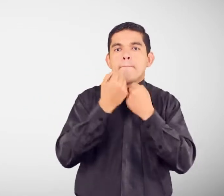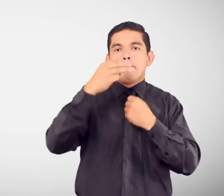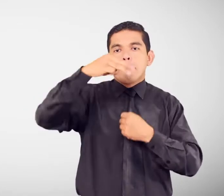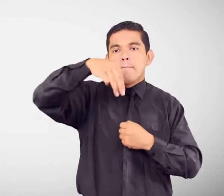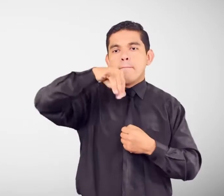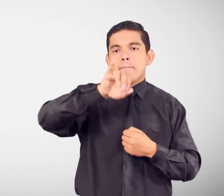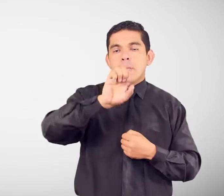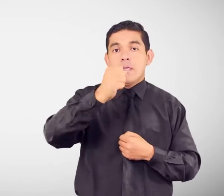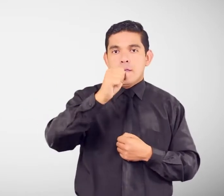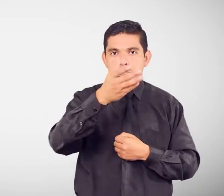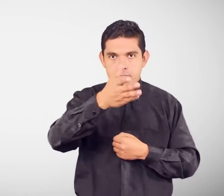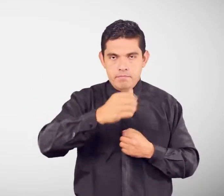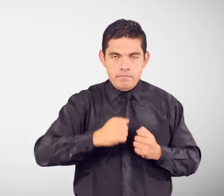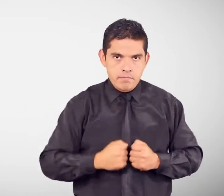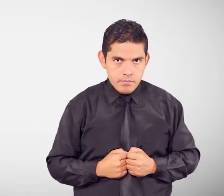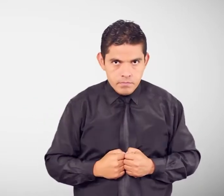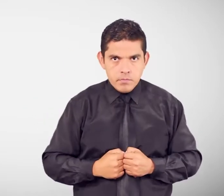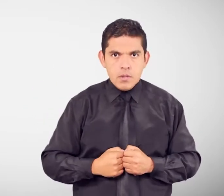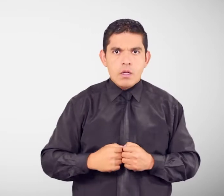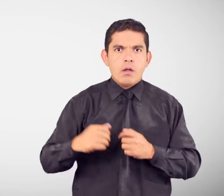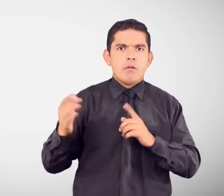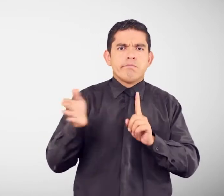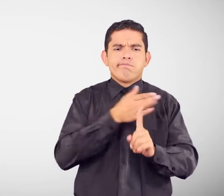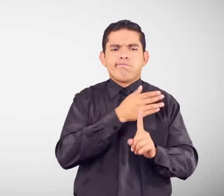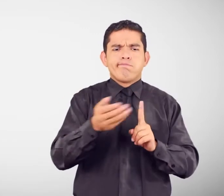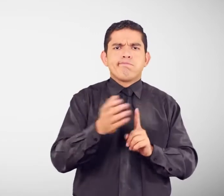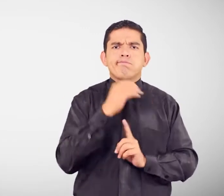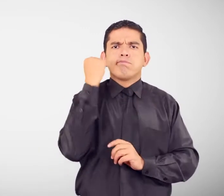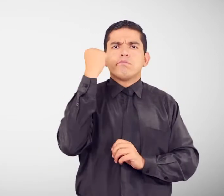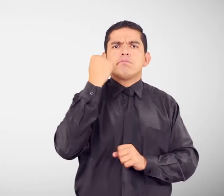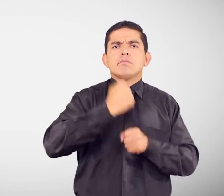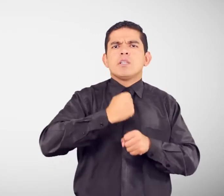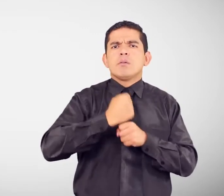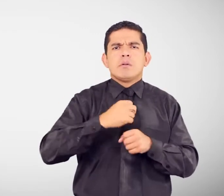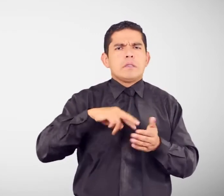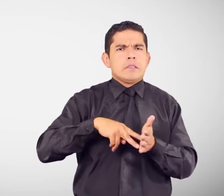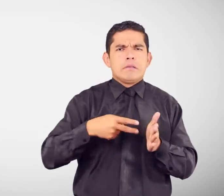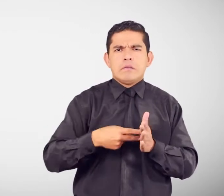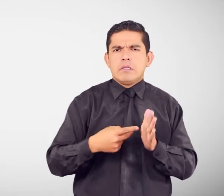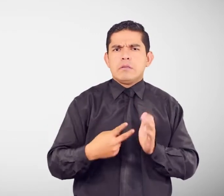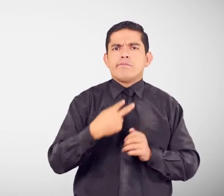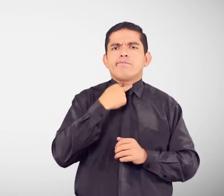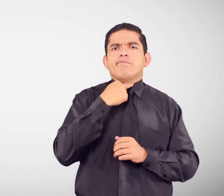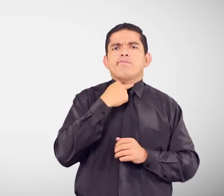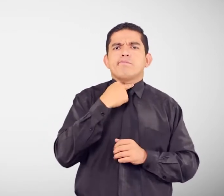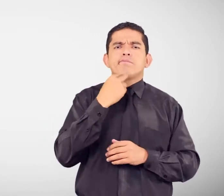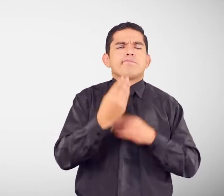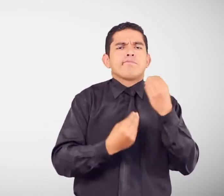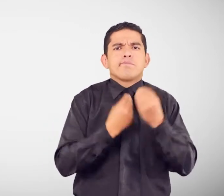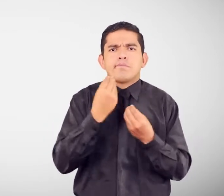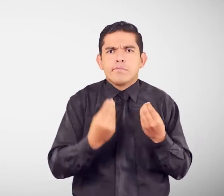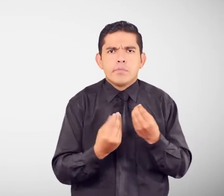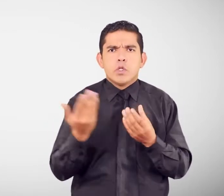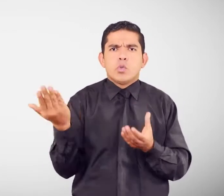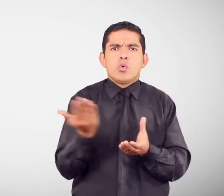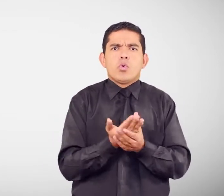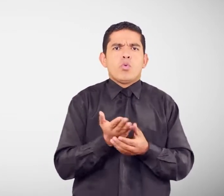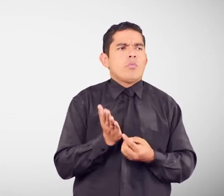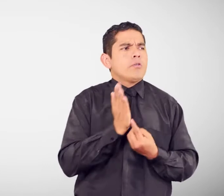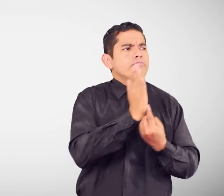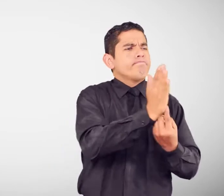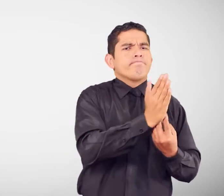los derechos laborales Vulneración ¿Qué significa? ¿Qué debes hacer? ¿Documentos que se deben presentar?